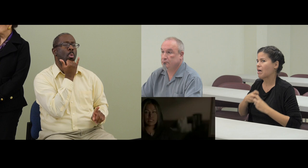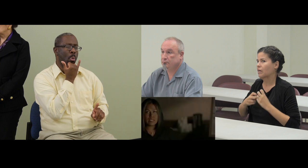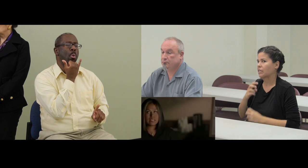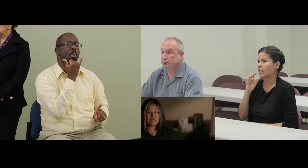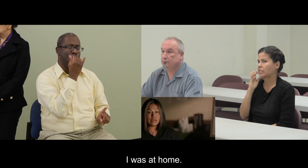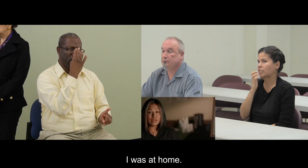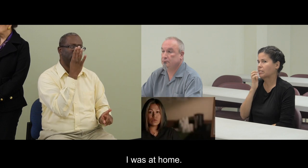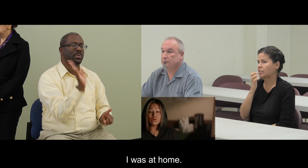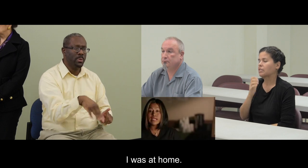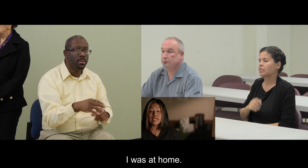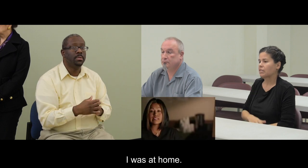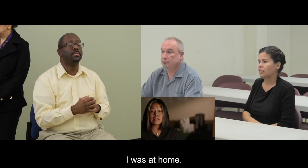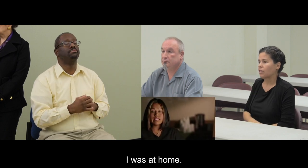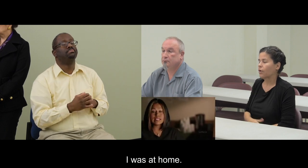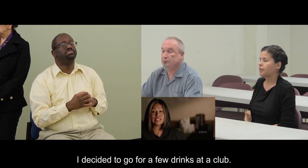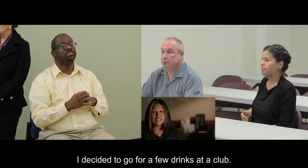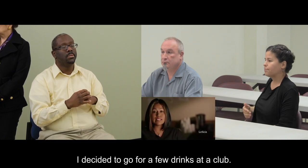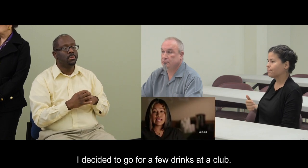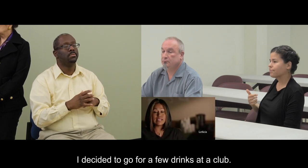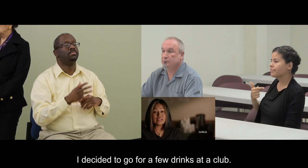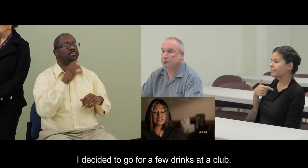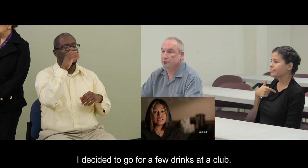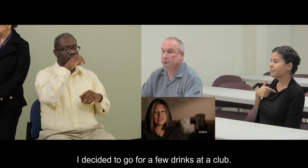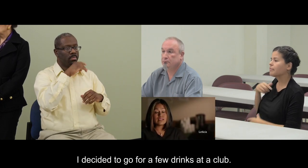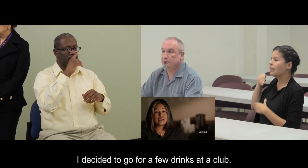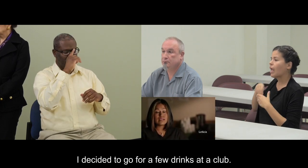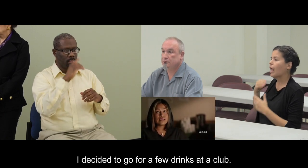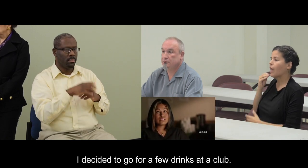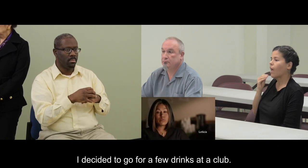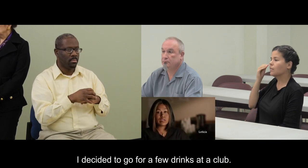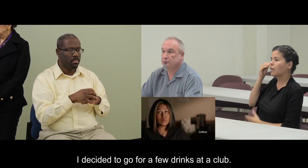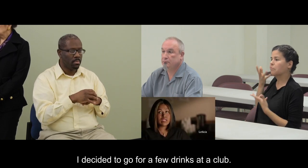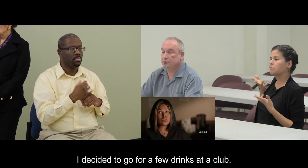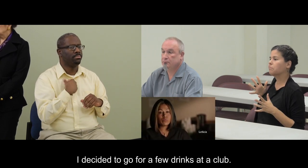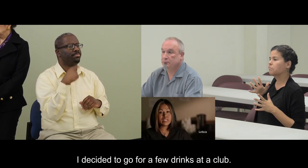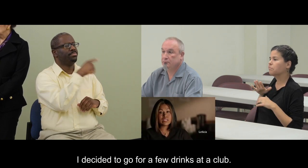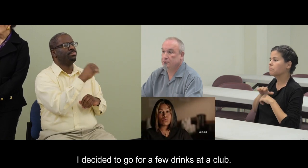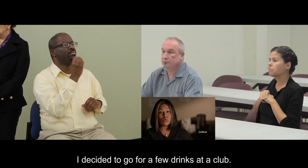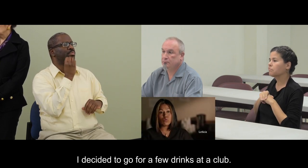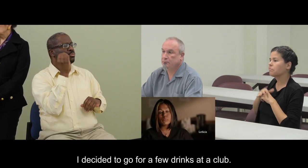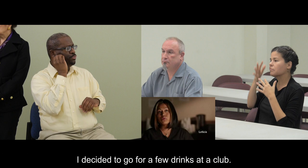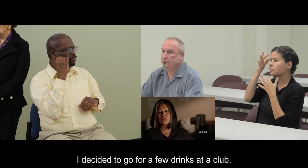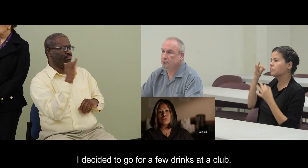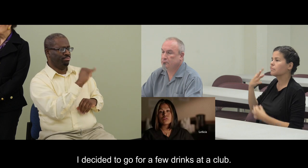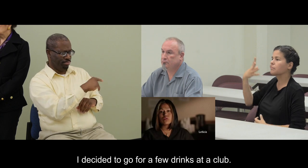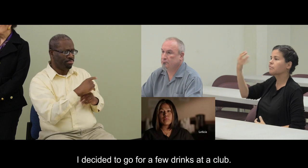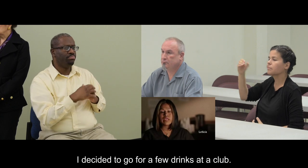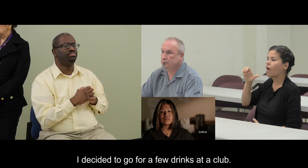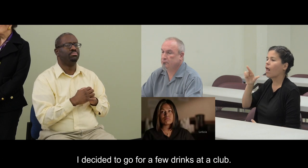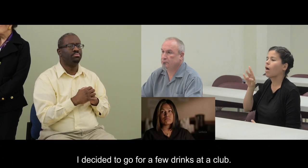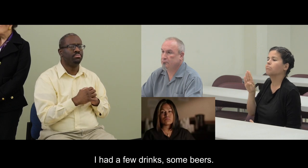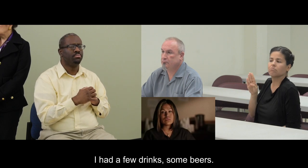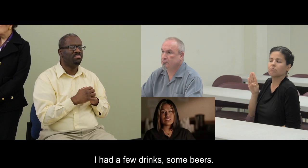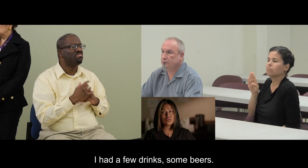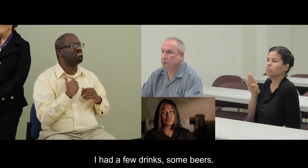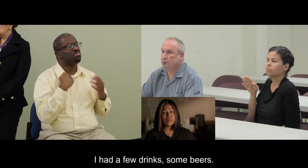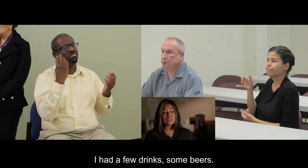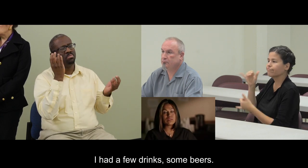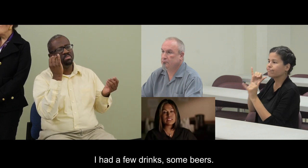Estaba yo en casa, decidí salir a tomarme unas copas en un club. Tomé unas copas, unas